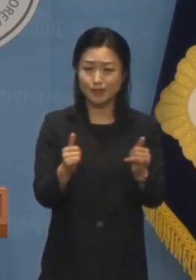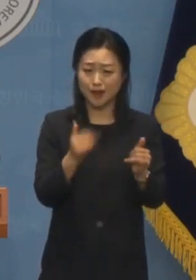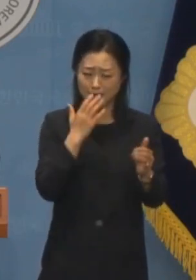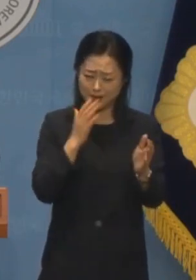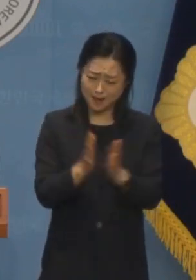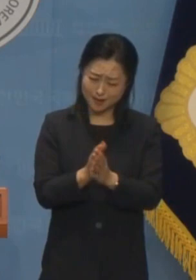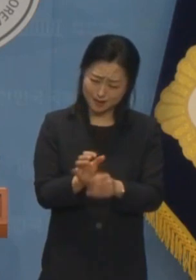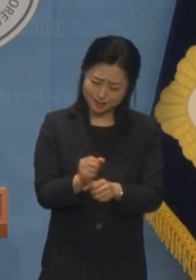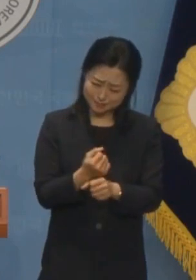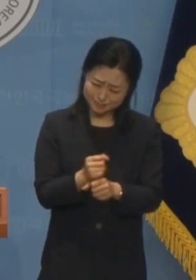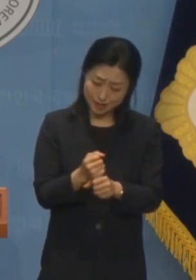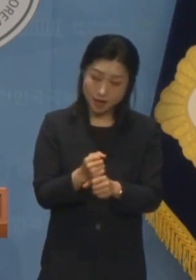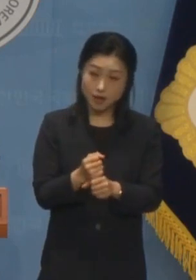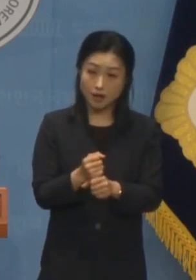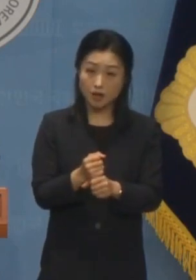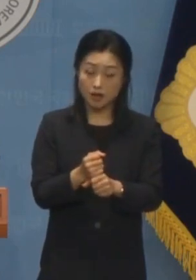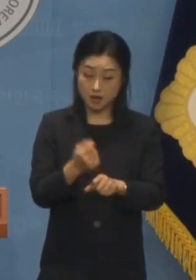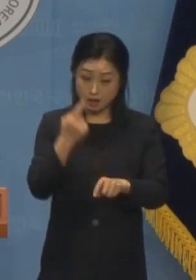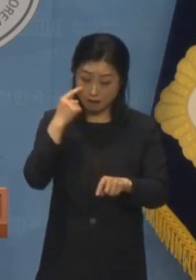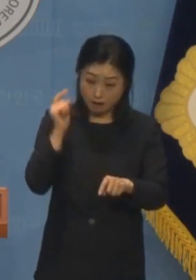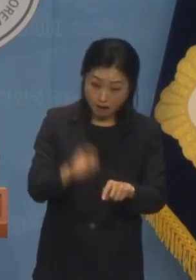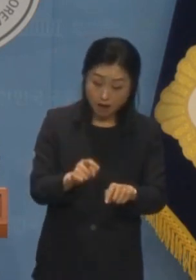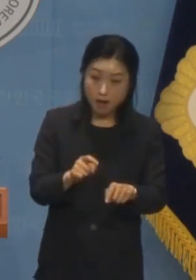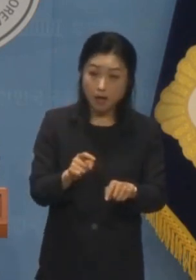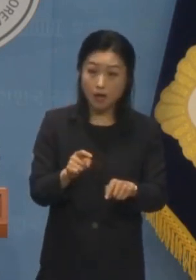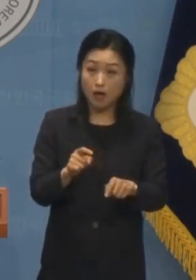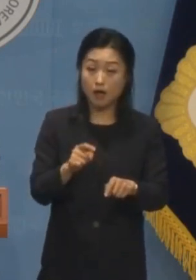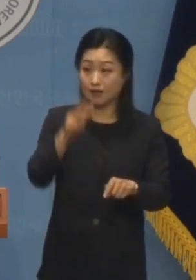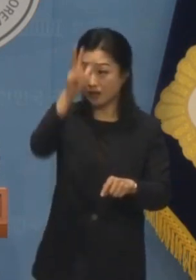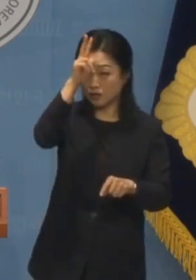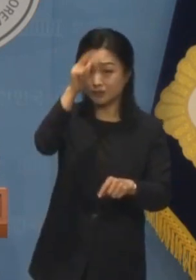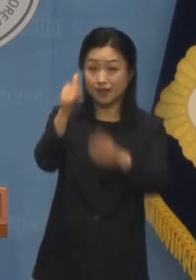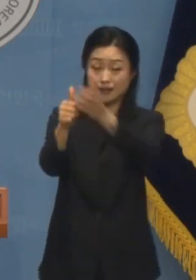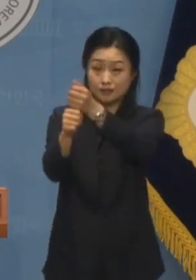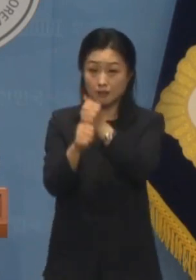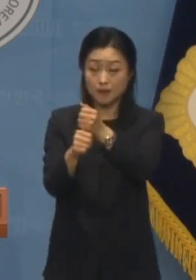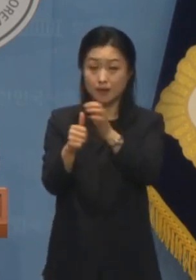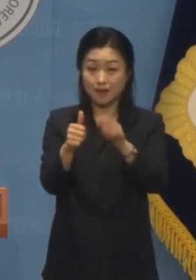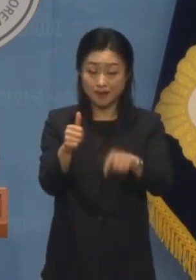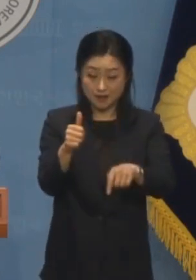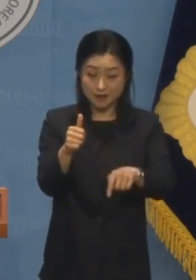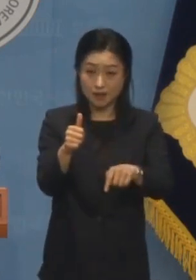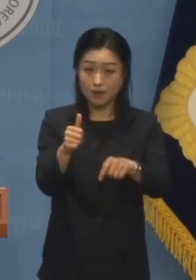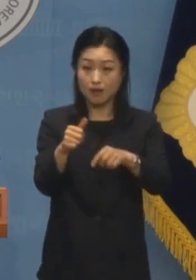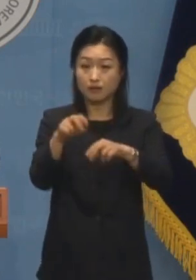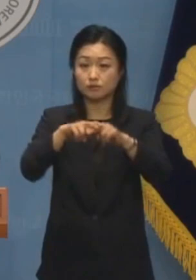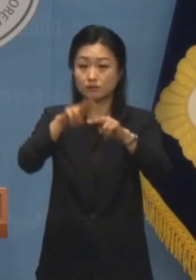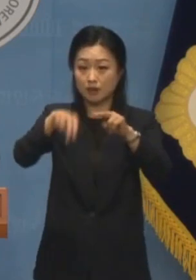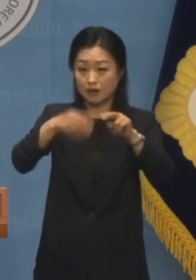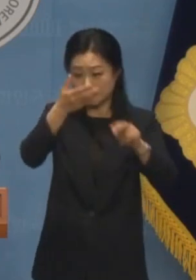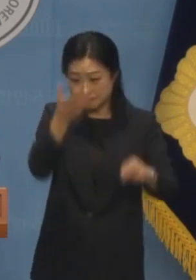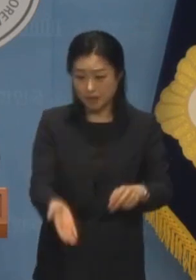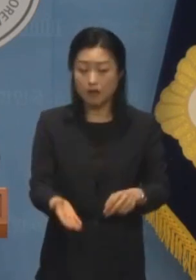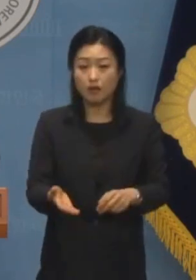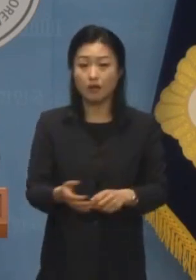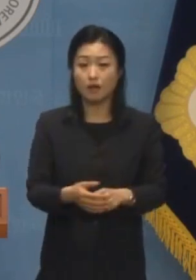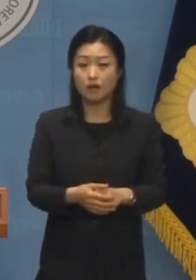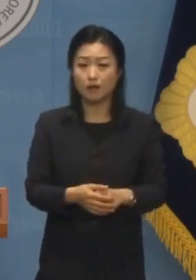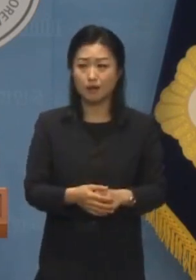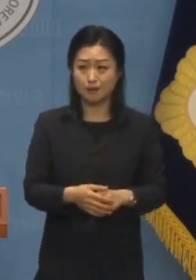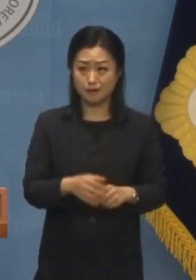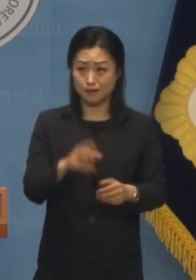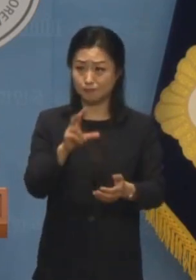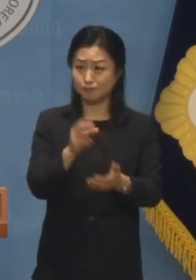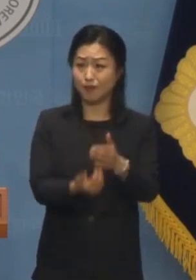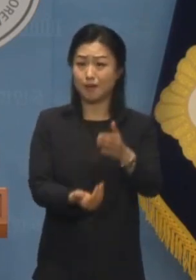마약 조직을 검거하고도 억울하게 자천된 경찰관입니다 날이 밝기가 무섭게 새로운